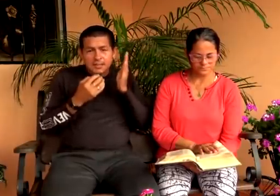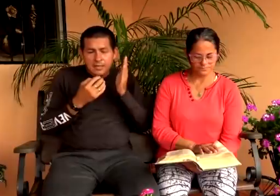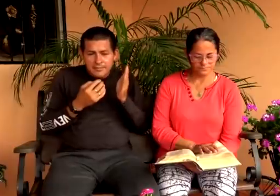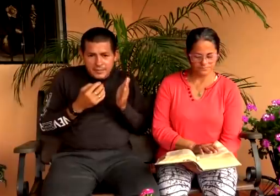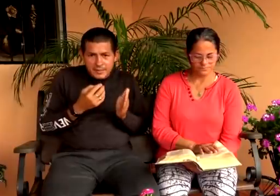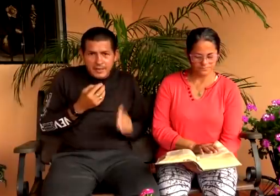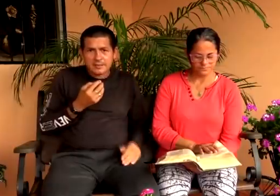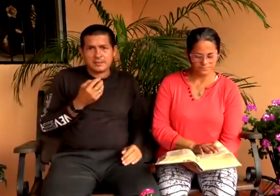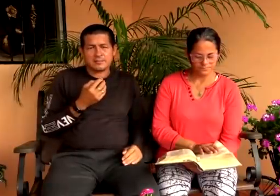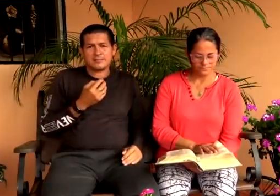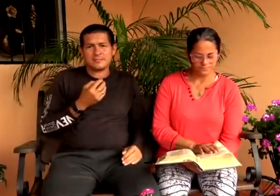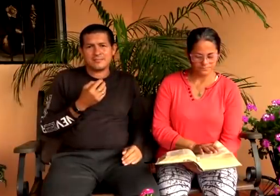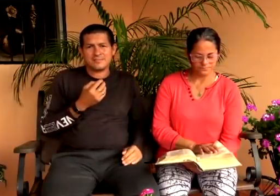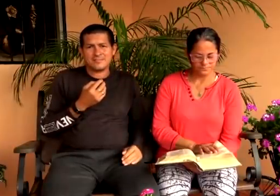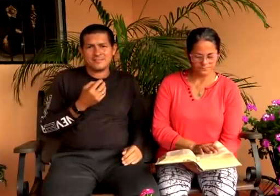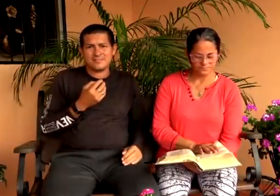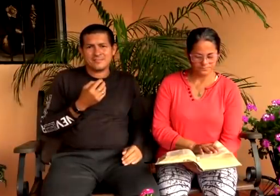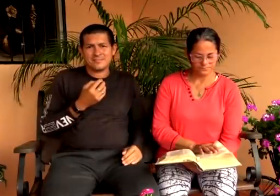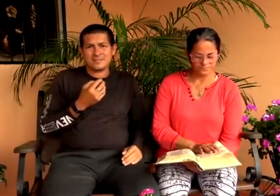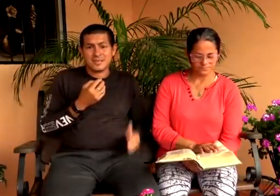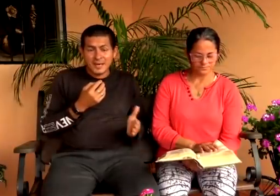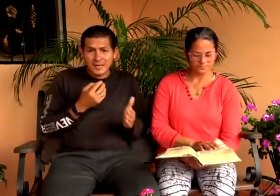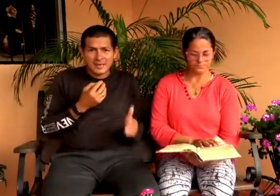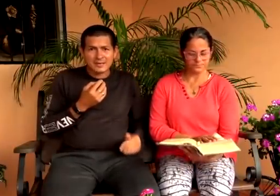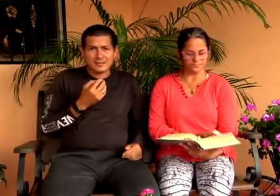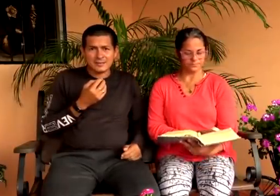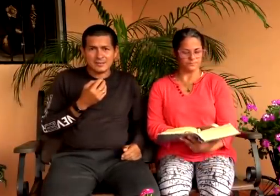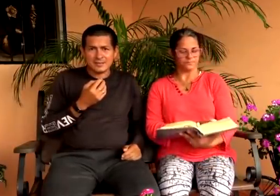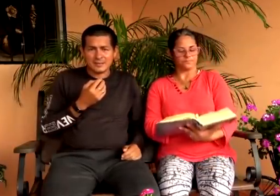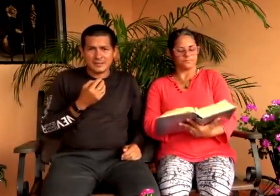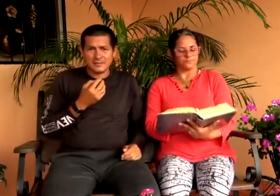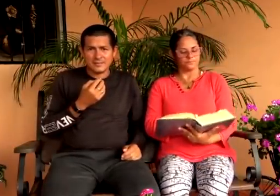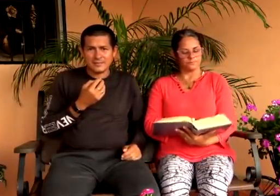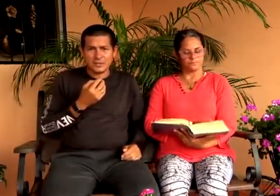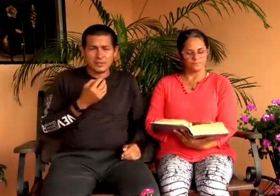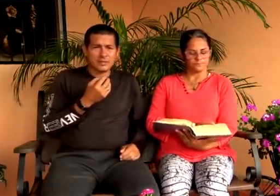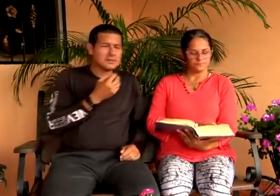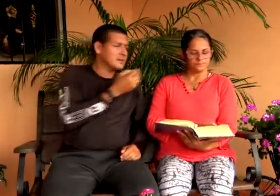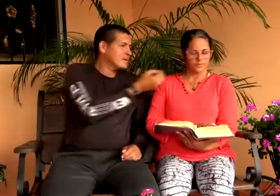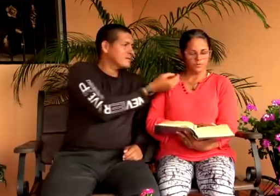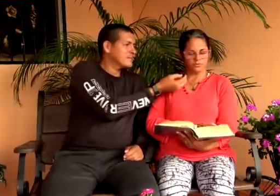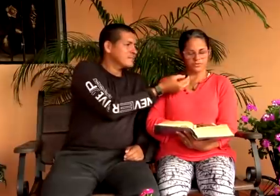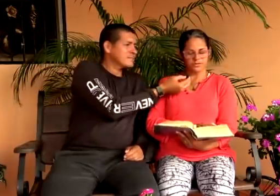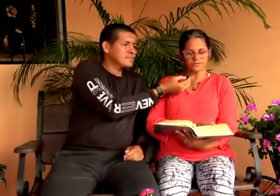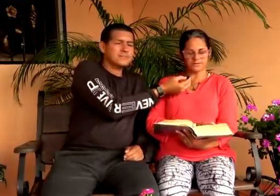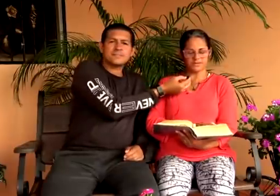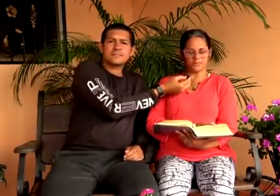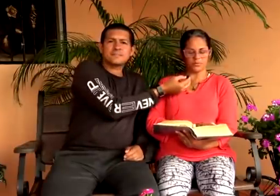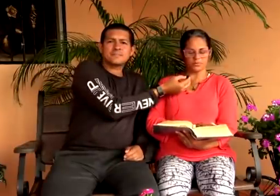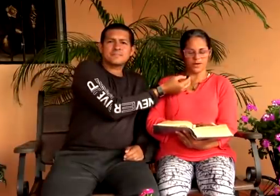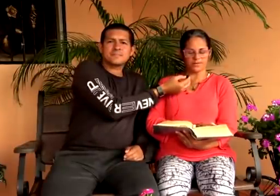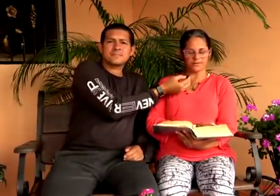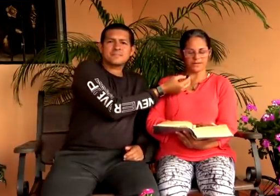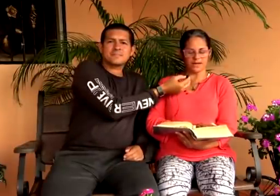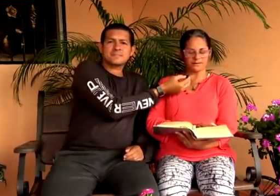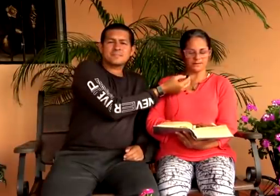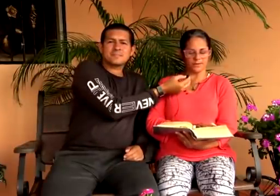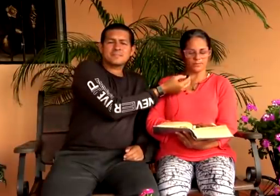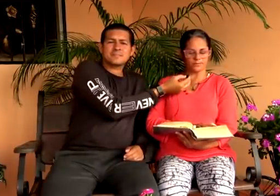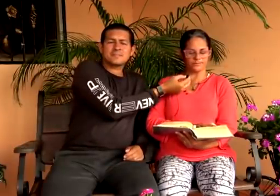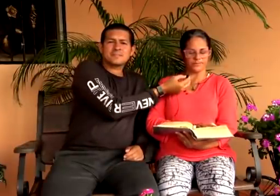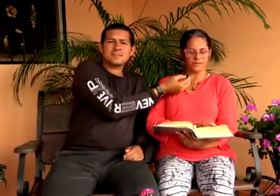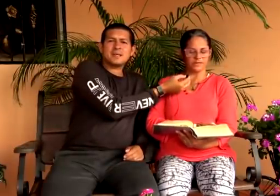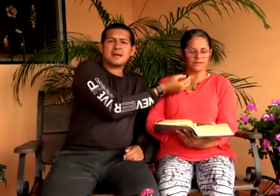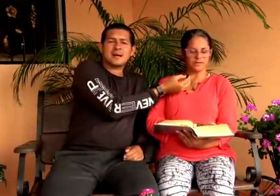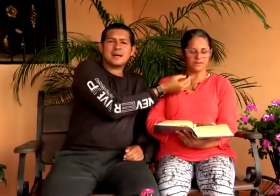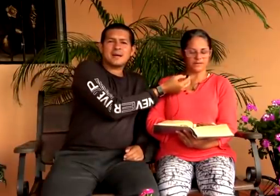que acepten la verdad quiere que acepten la verdad otra vez ustedes tienen por padre al